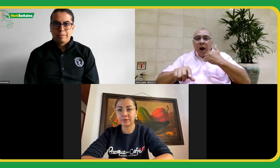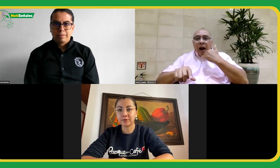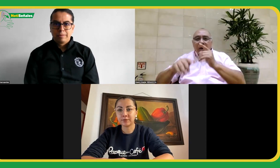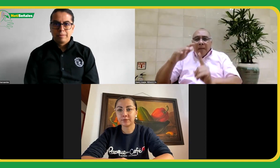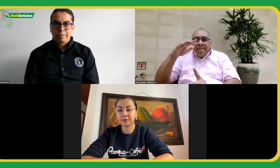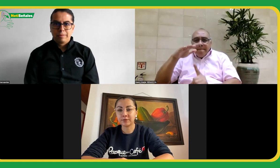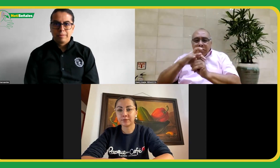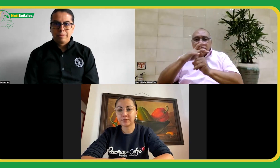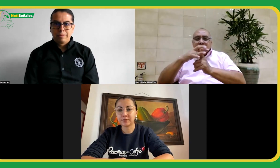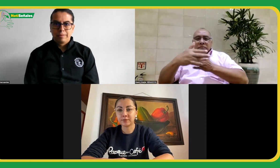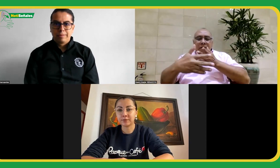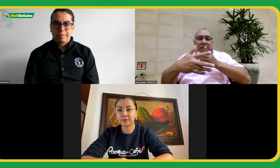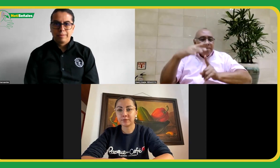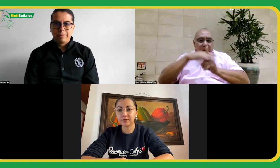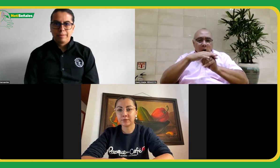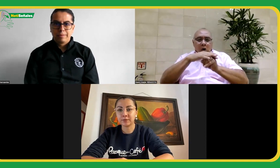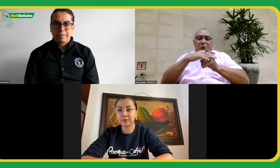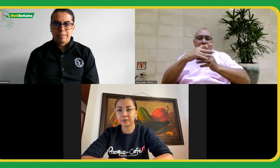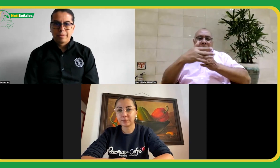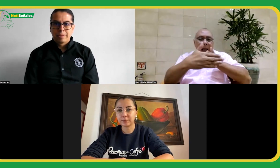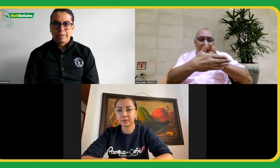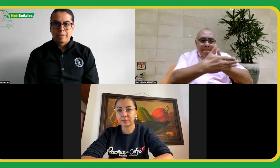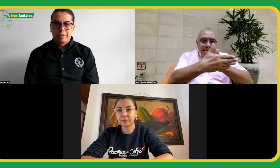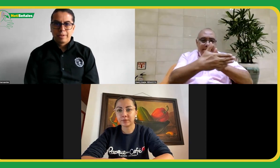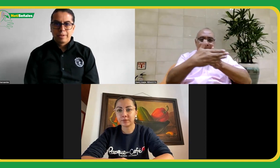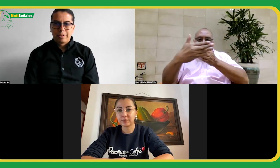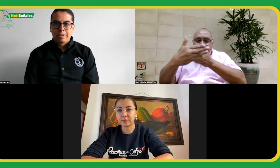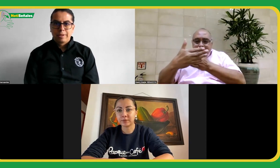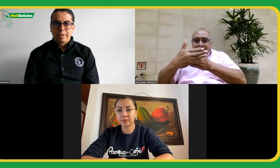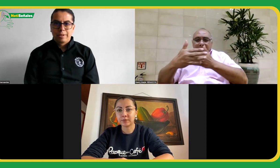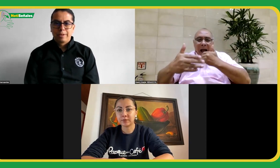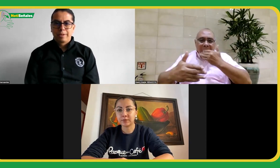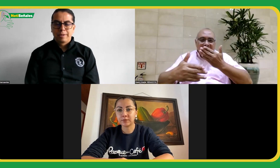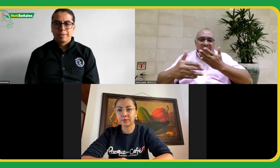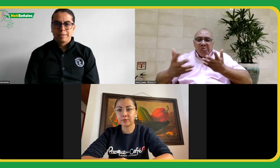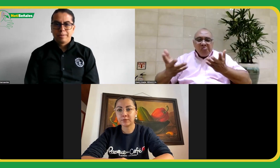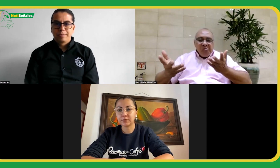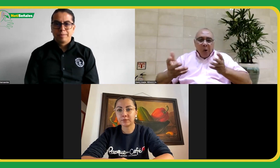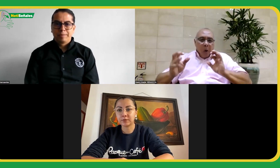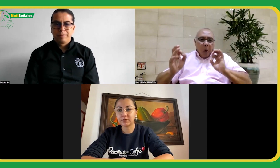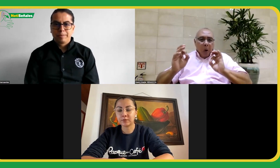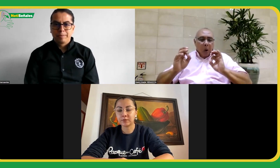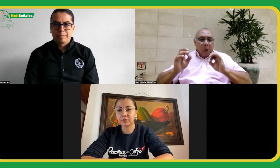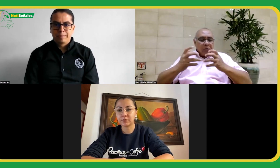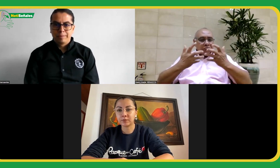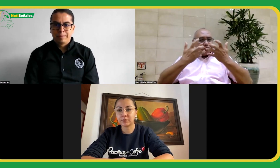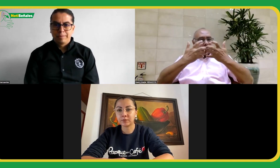virtualidad vivieron algún contratiempo, barreras o todo funcionó a cabalidad?